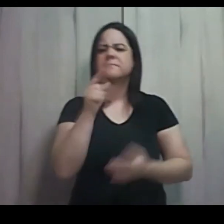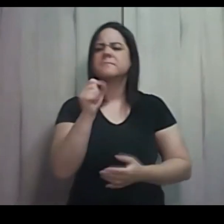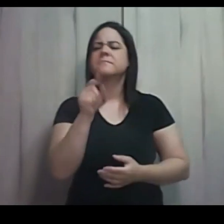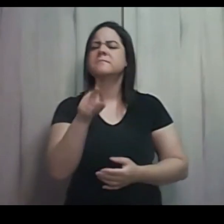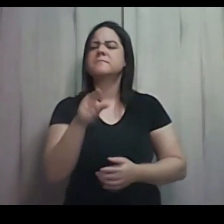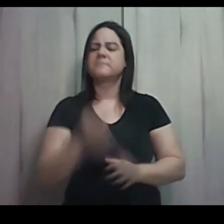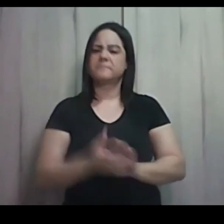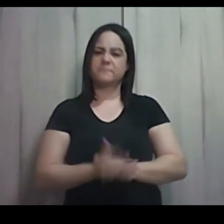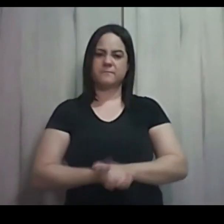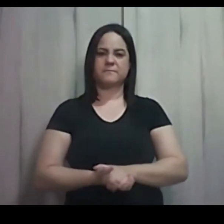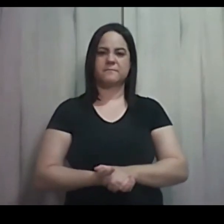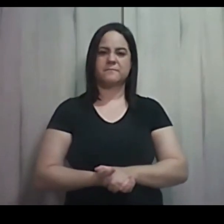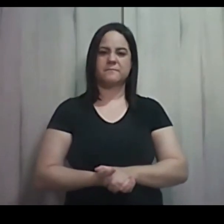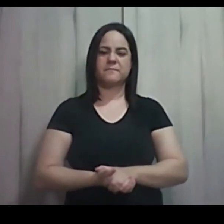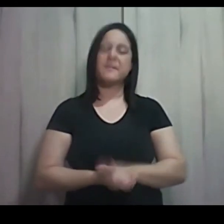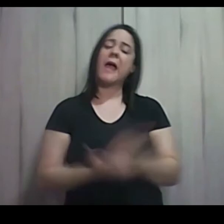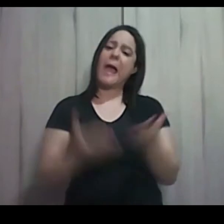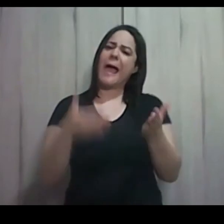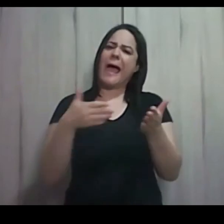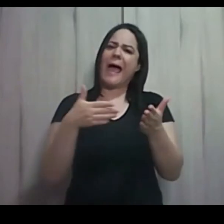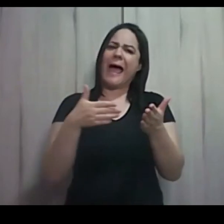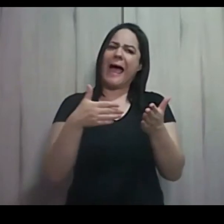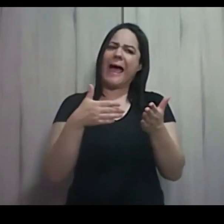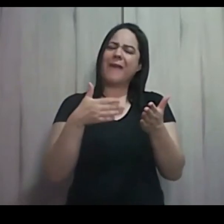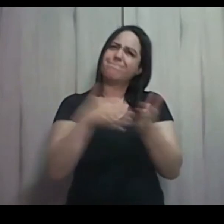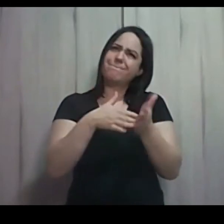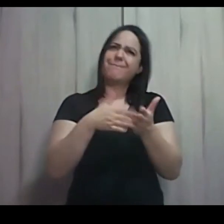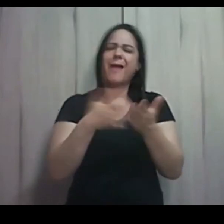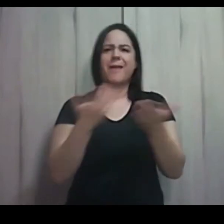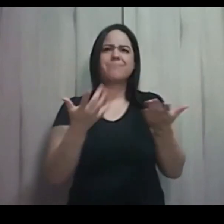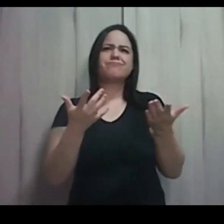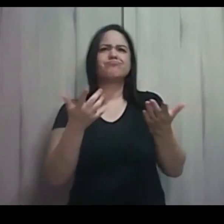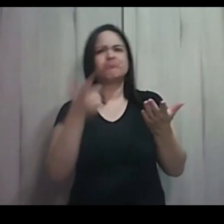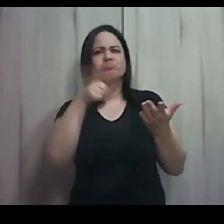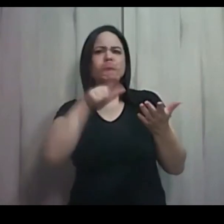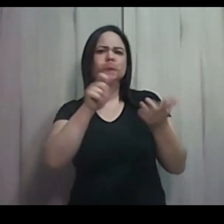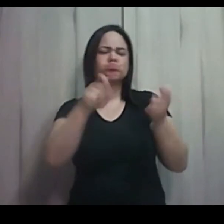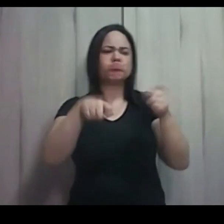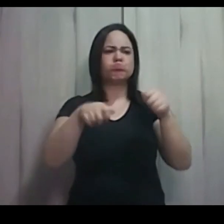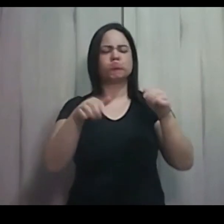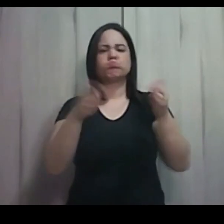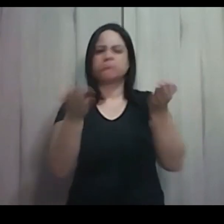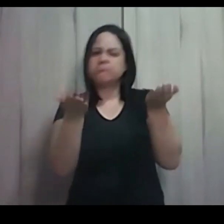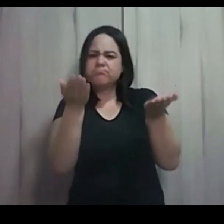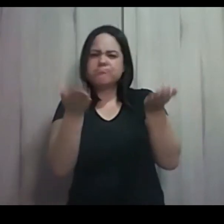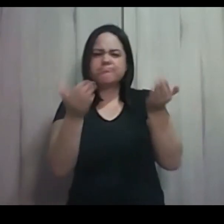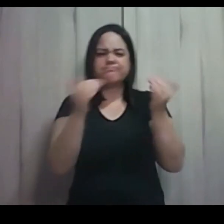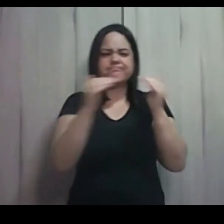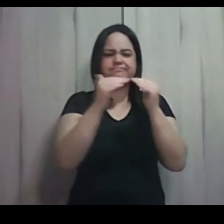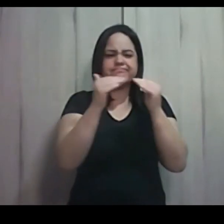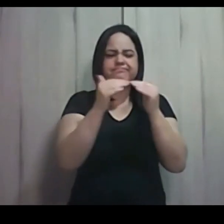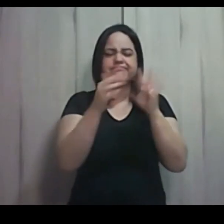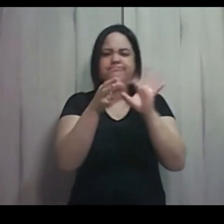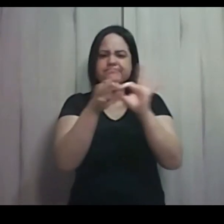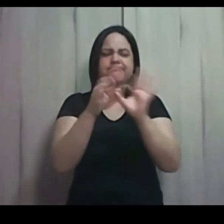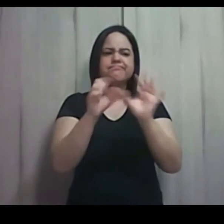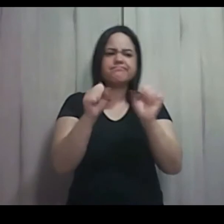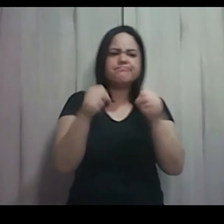Até certo ponto, a gente consegue. Consegue, sim. Com muito esforço, com muita dedicação.